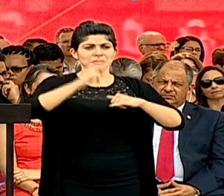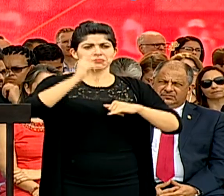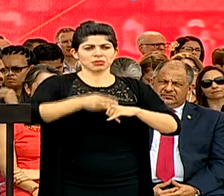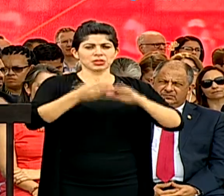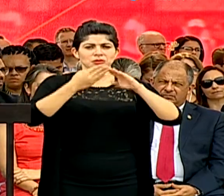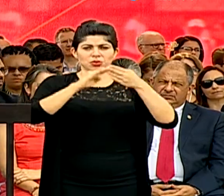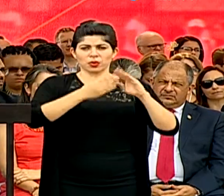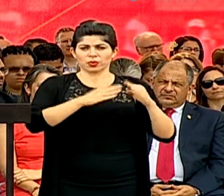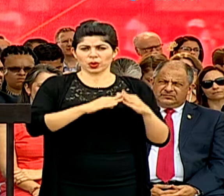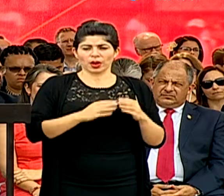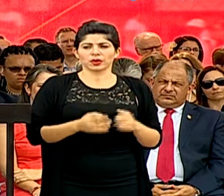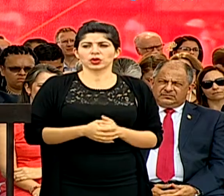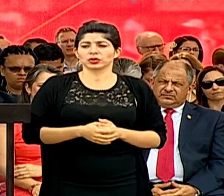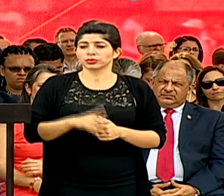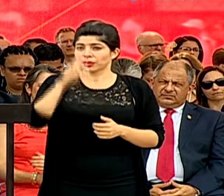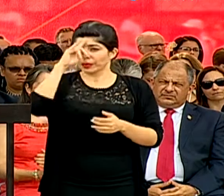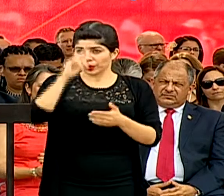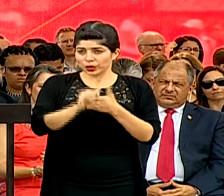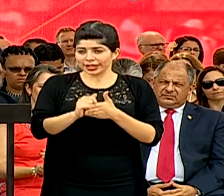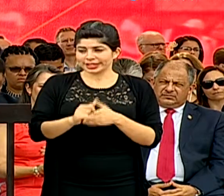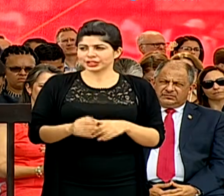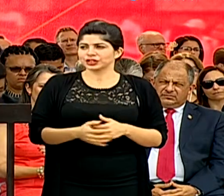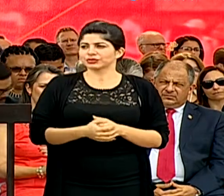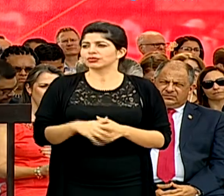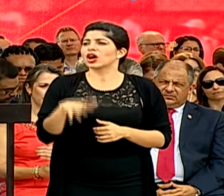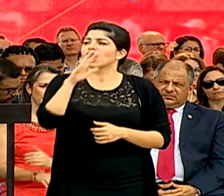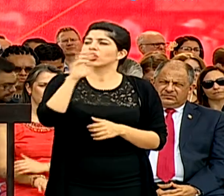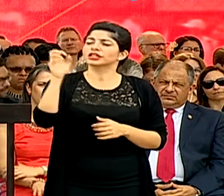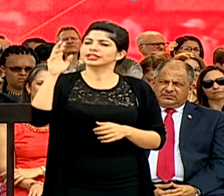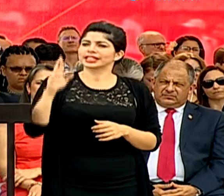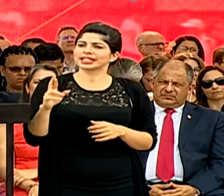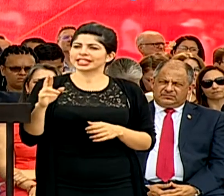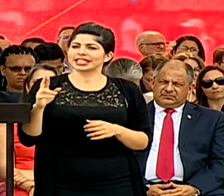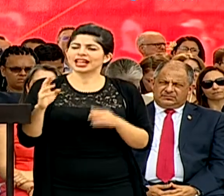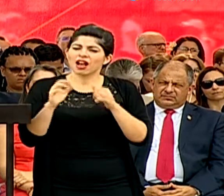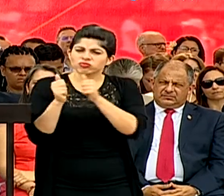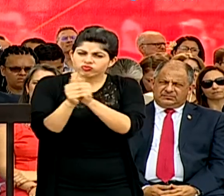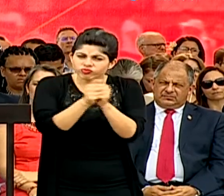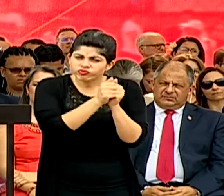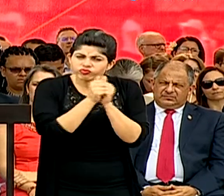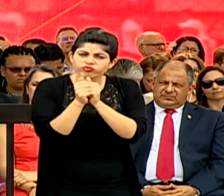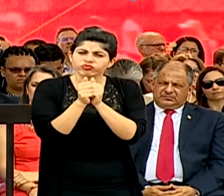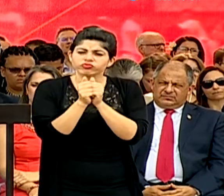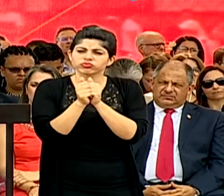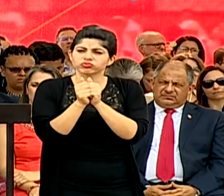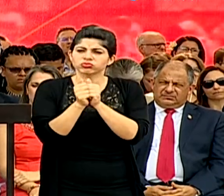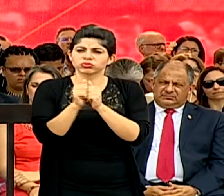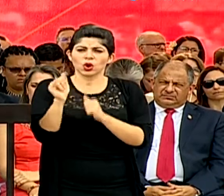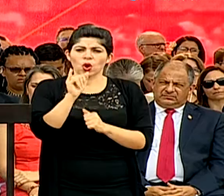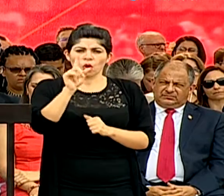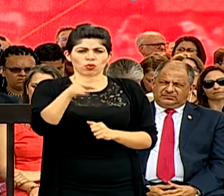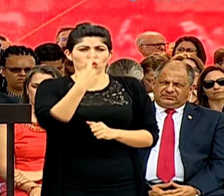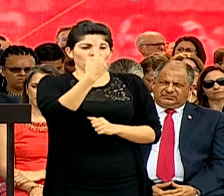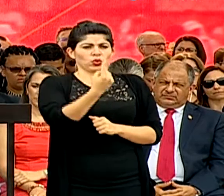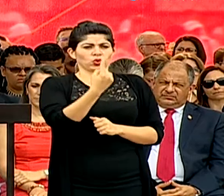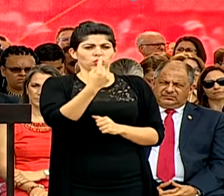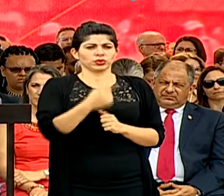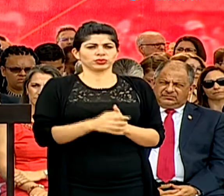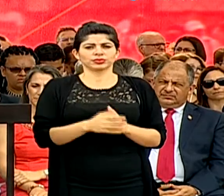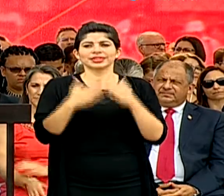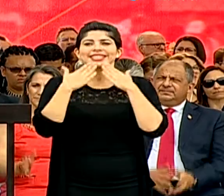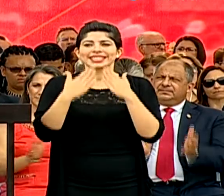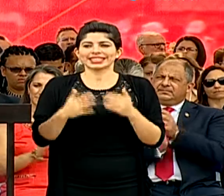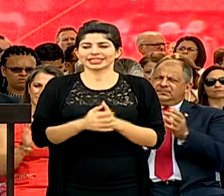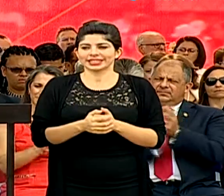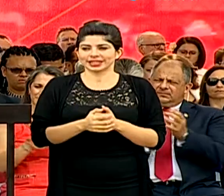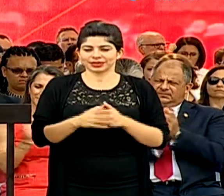pueblo. Por eso, Costa Rica, unámonos, seamos uno solo. Gracias.